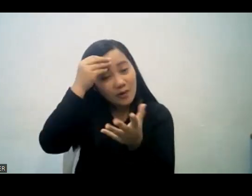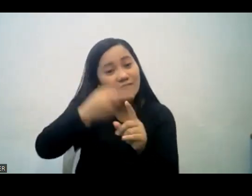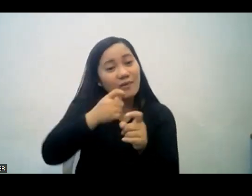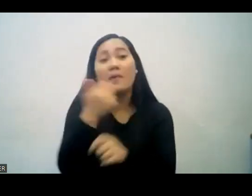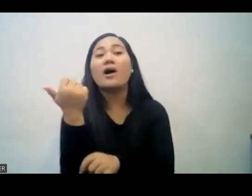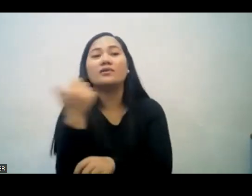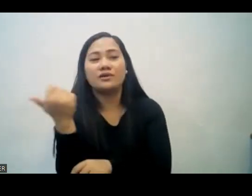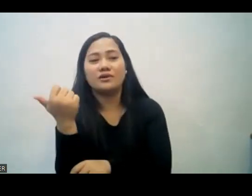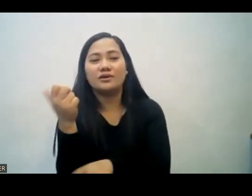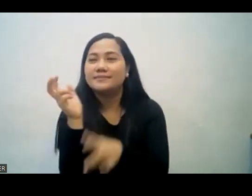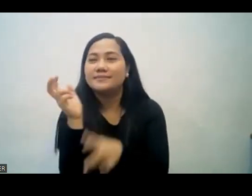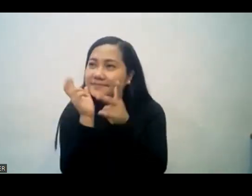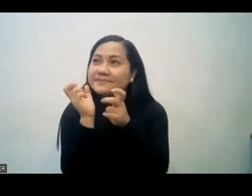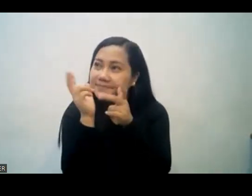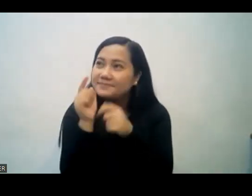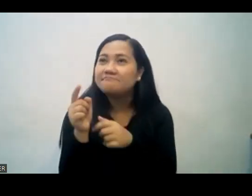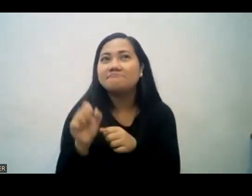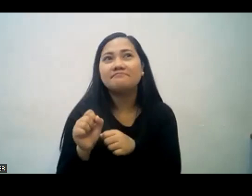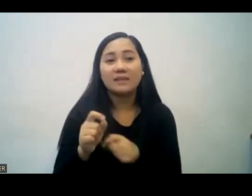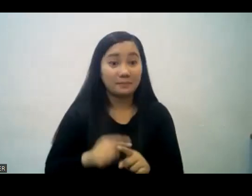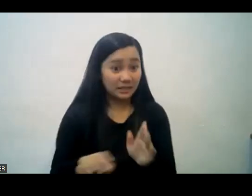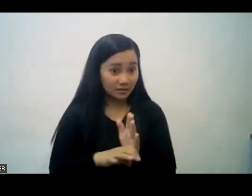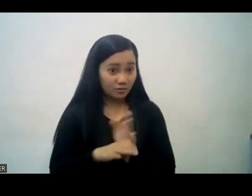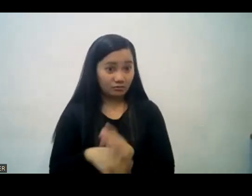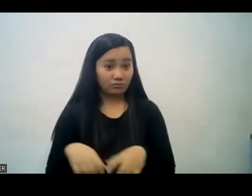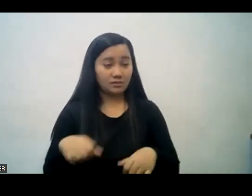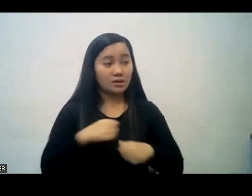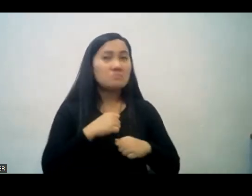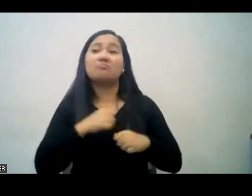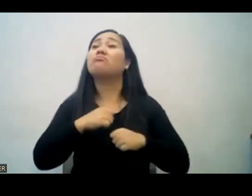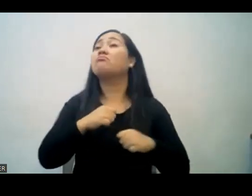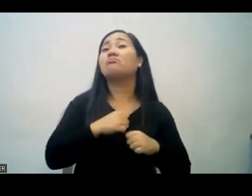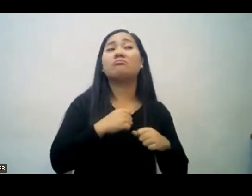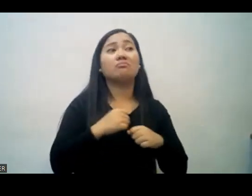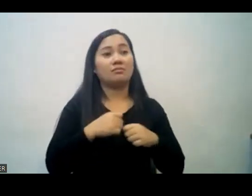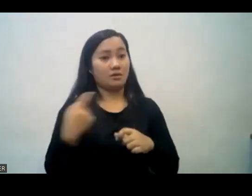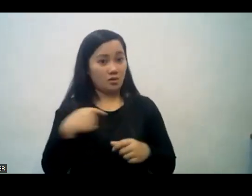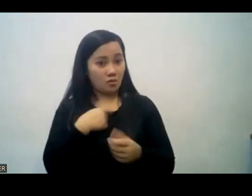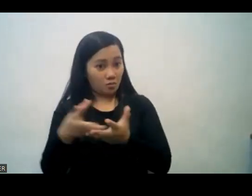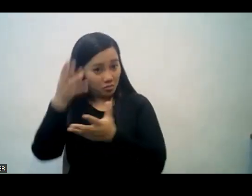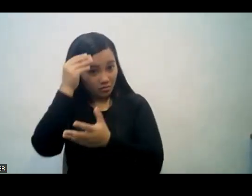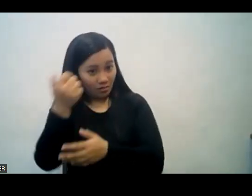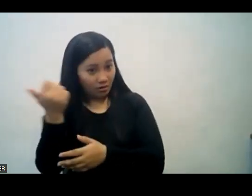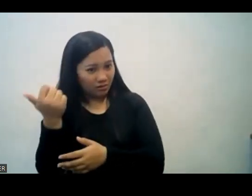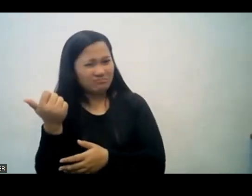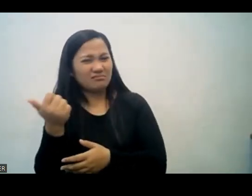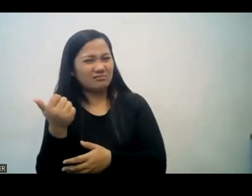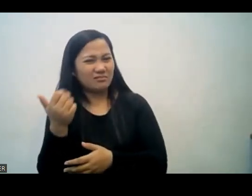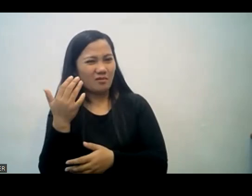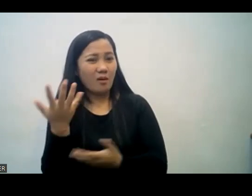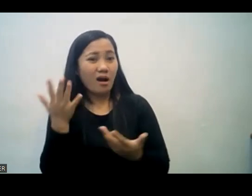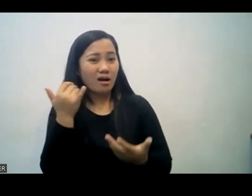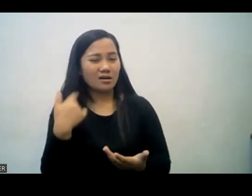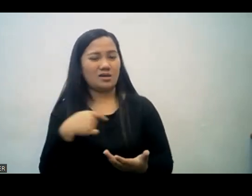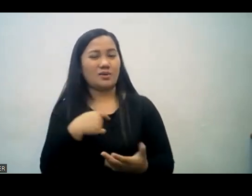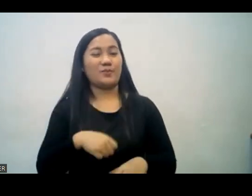become arrogant there is nothing we can learn from others. Ngunit kung tayo po ay magiging arrogante wala